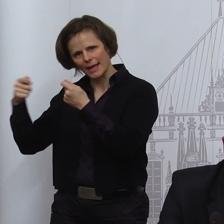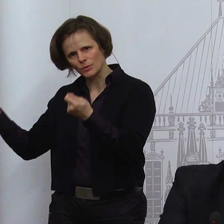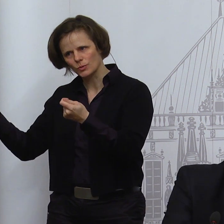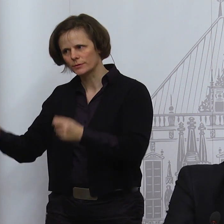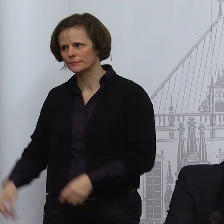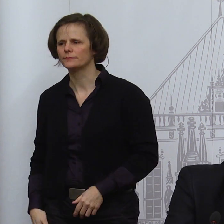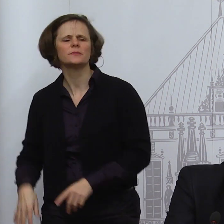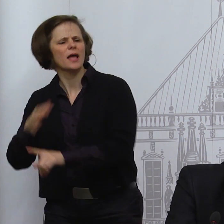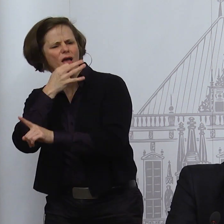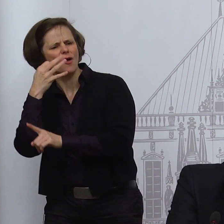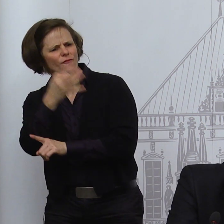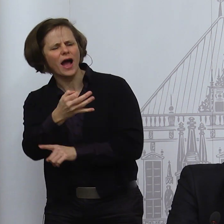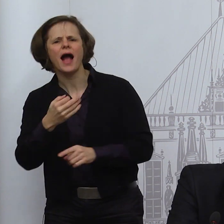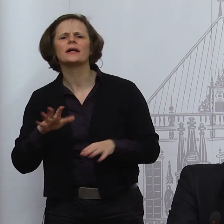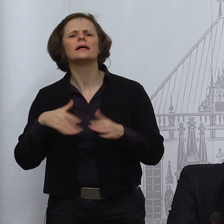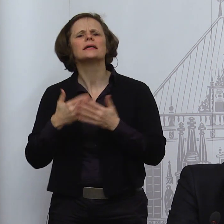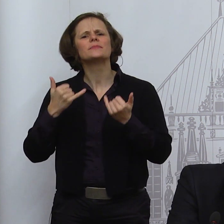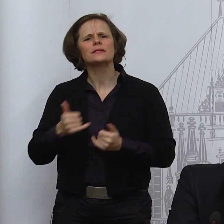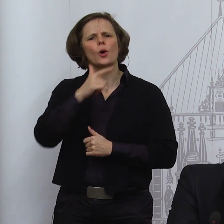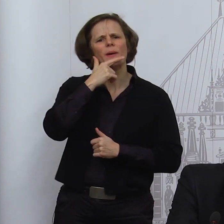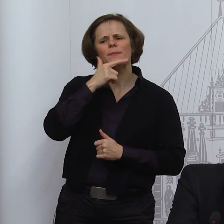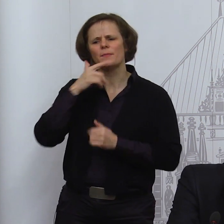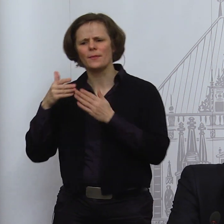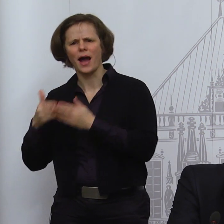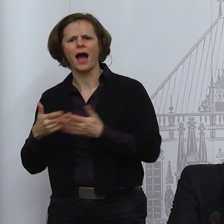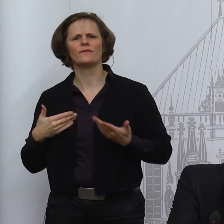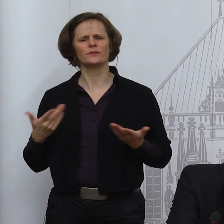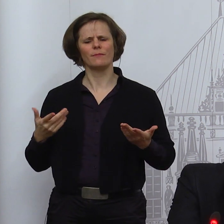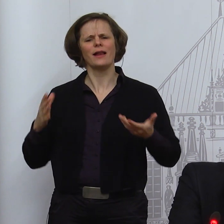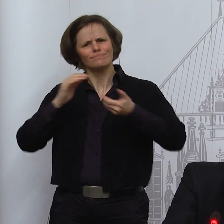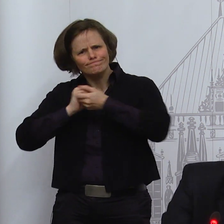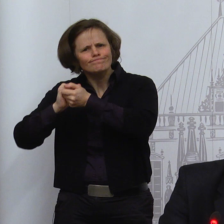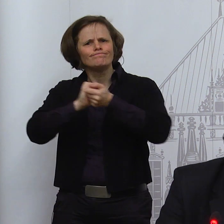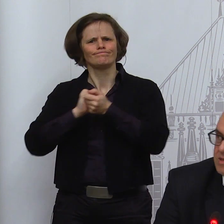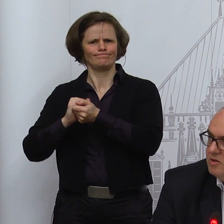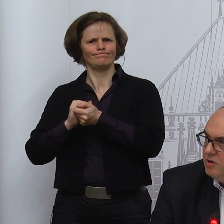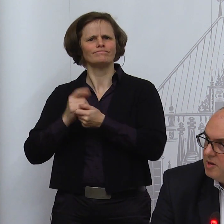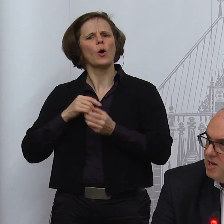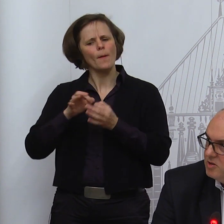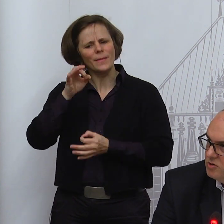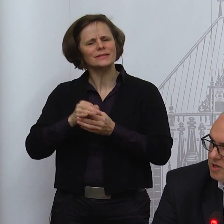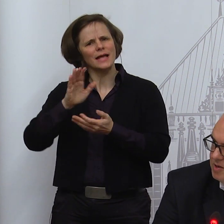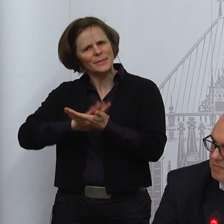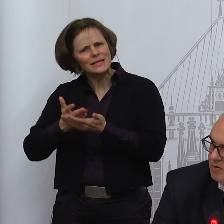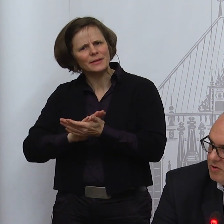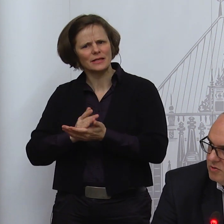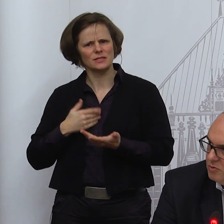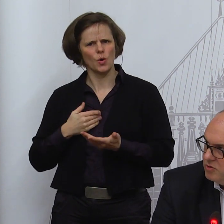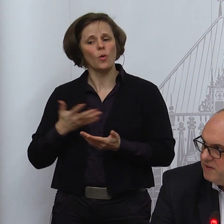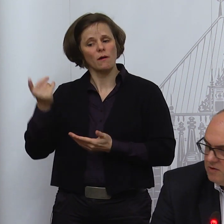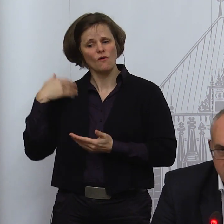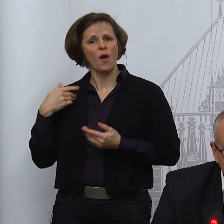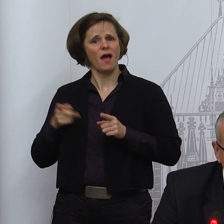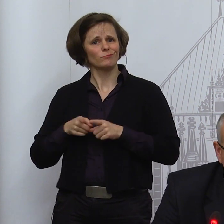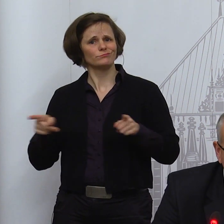Also auch in der Interpretation der Maßnahmen? Das ist natürlich immer anzustreben und so